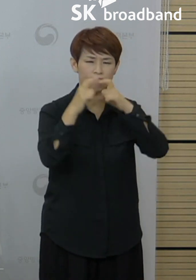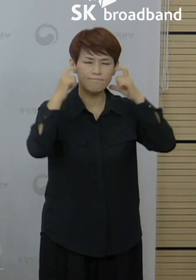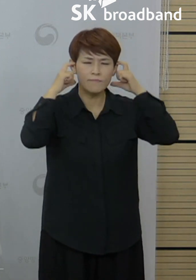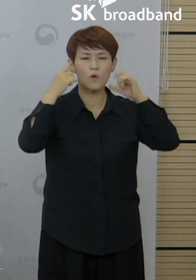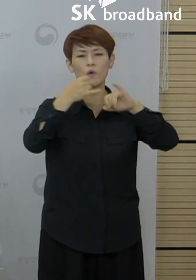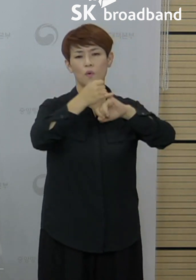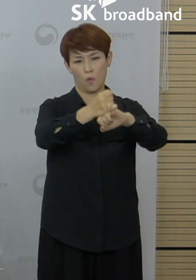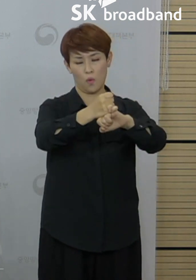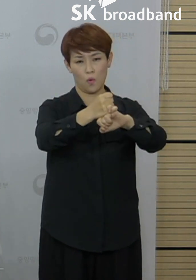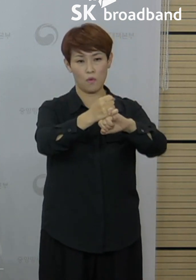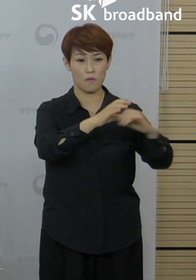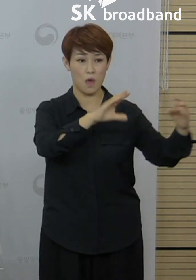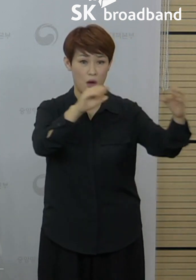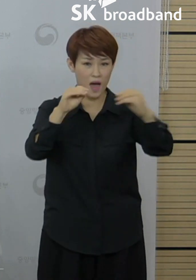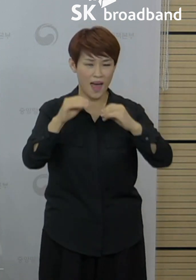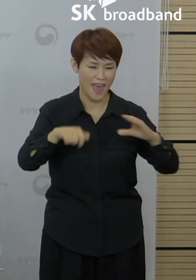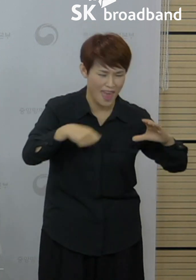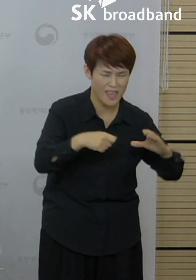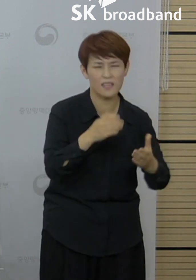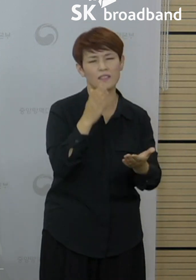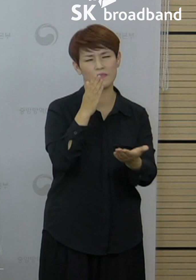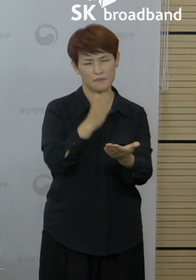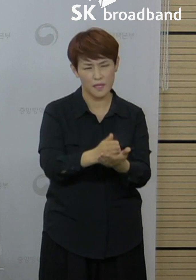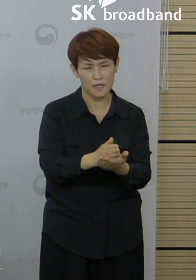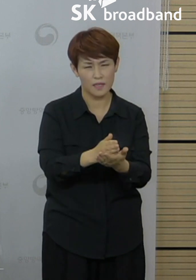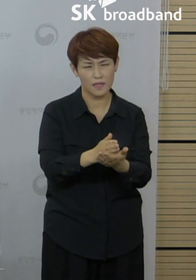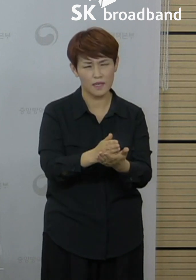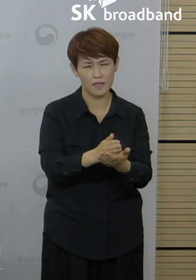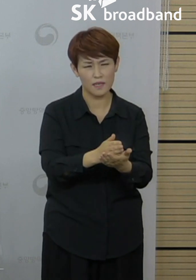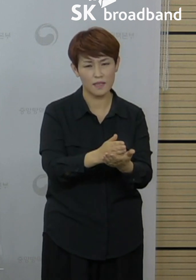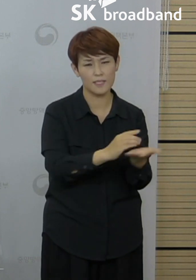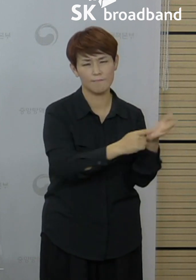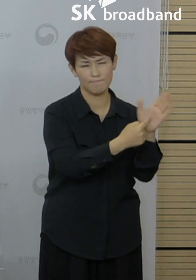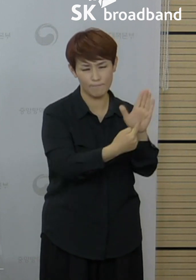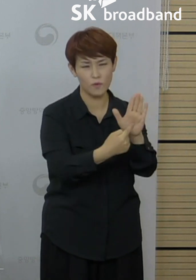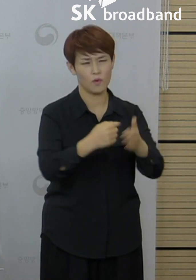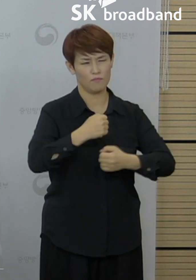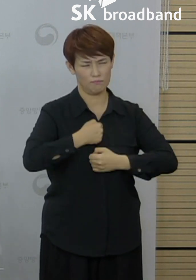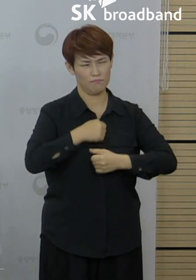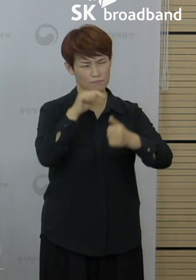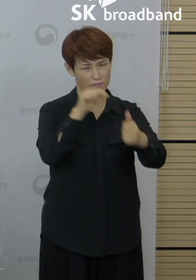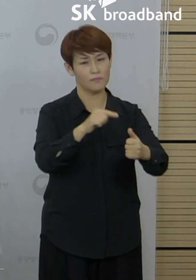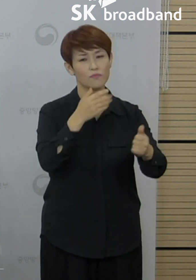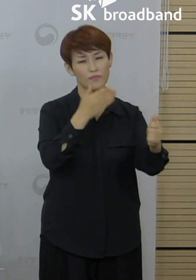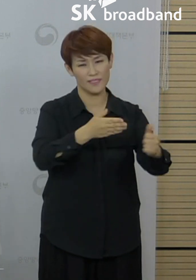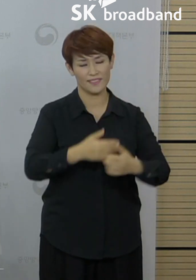착용하고 대화와 음식 섭취를 자제할 수 있도록 유의하여 주시기 바랍니다.